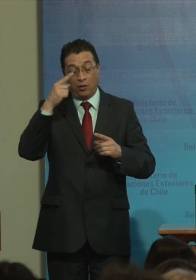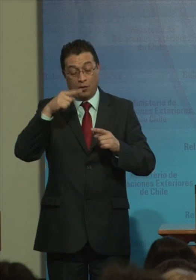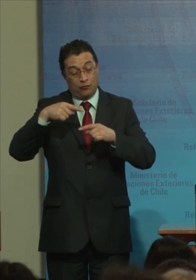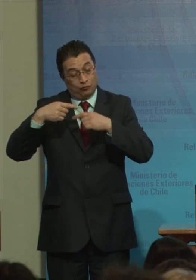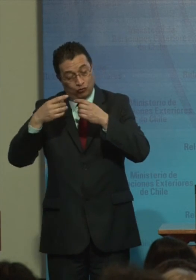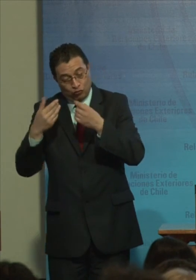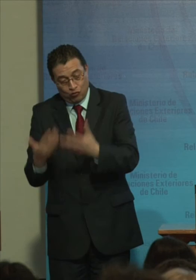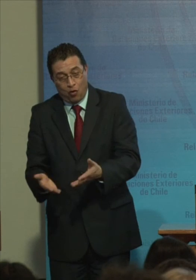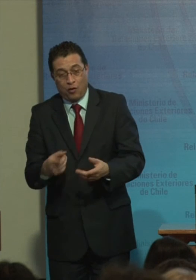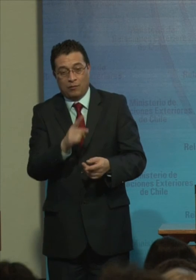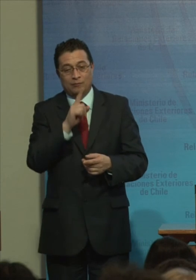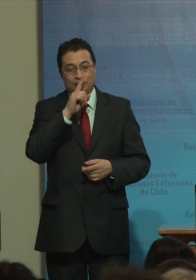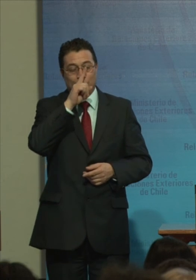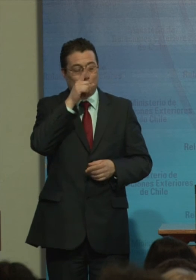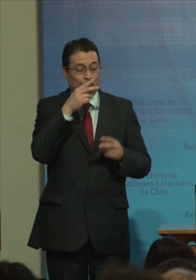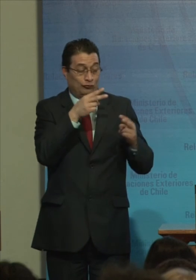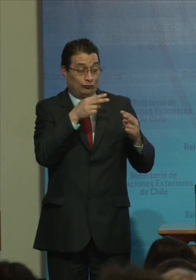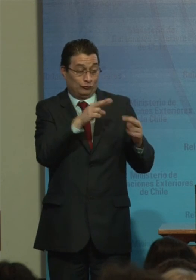Nos deja